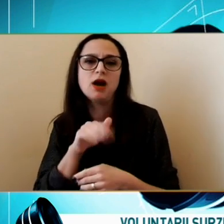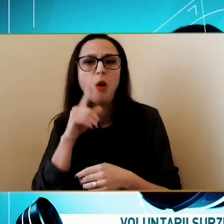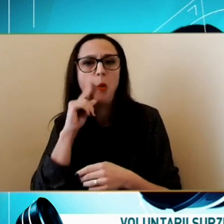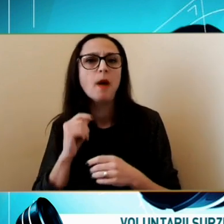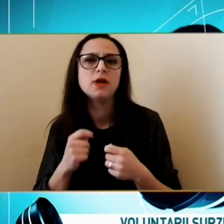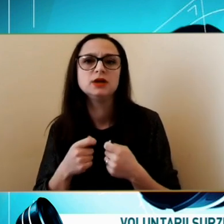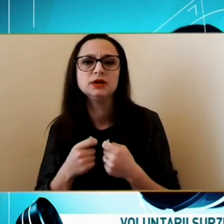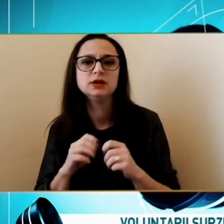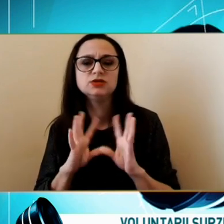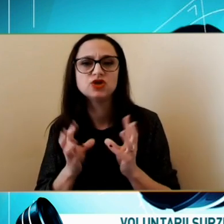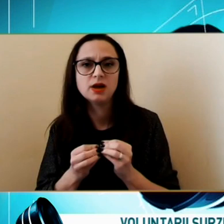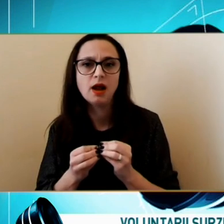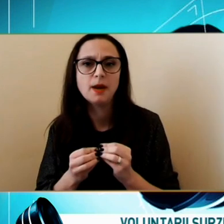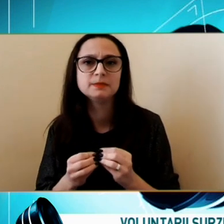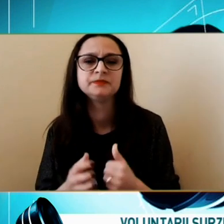de rând